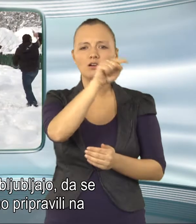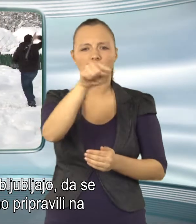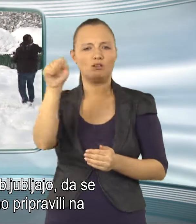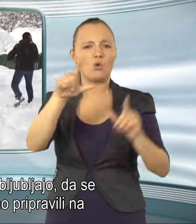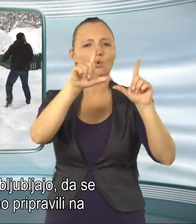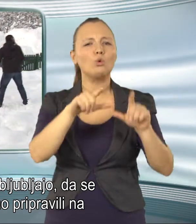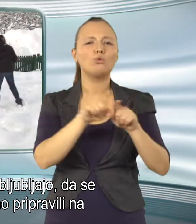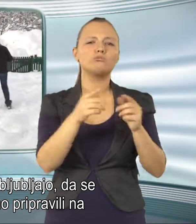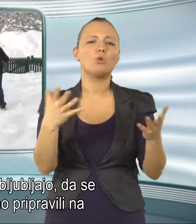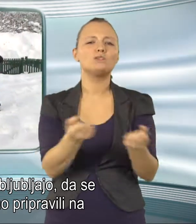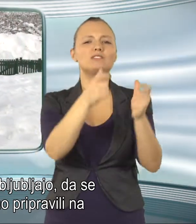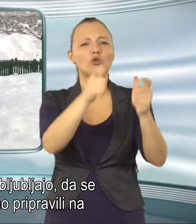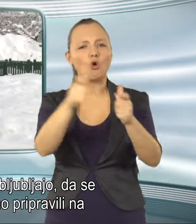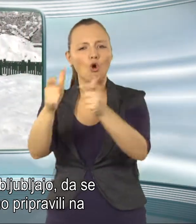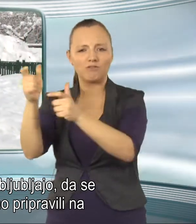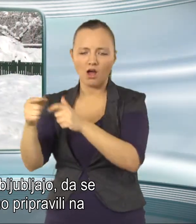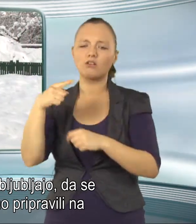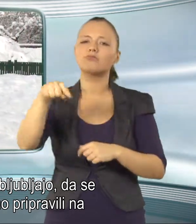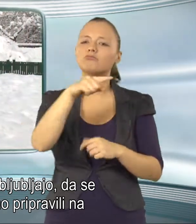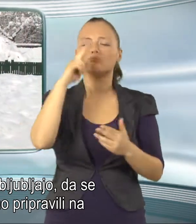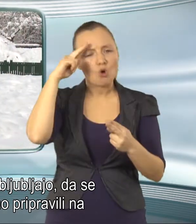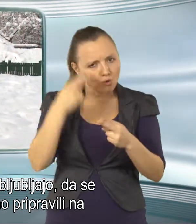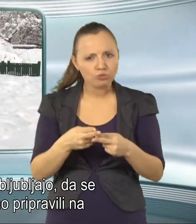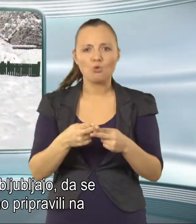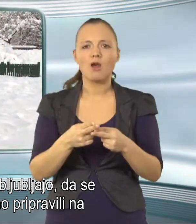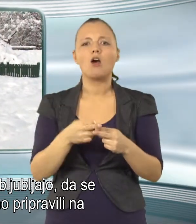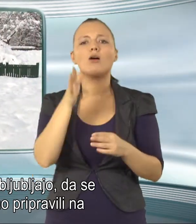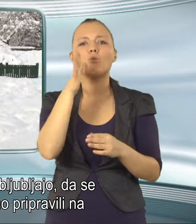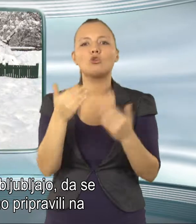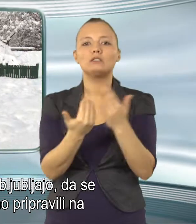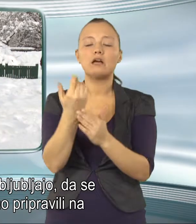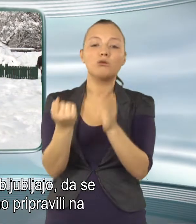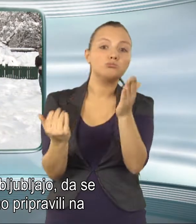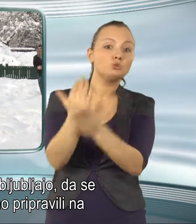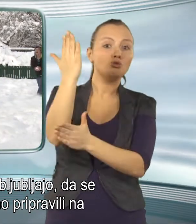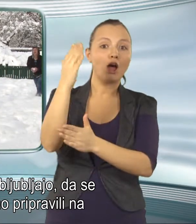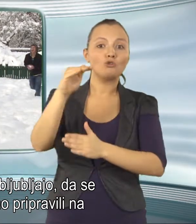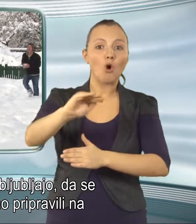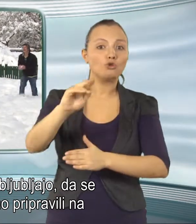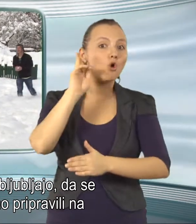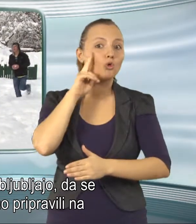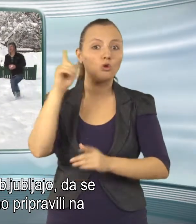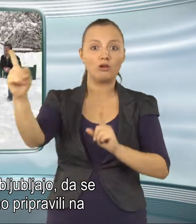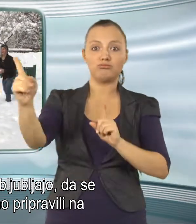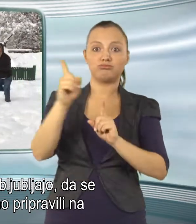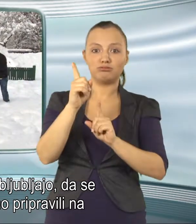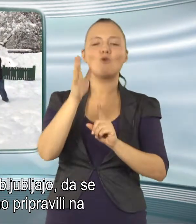V stanovah obljubljajo, da se bodo ustrezno pripravili na prihod gluhih otrok. Vendar jih morate v tem